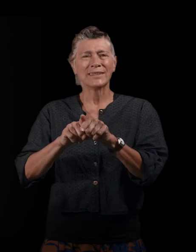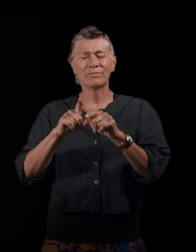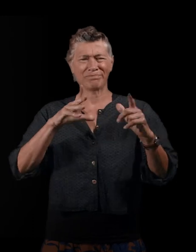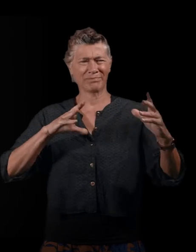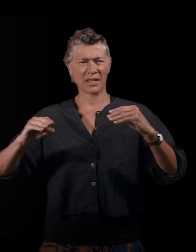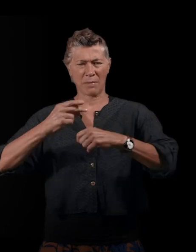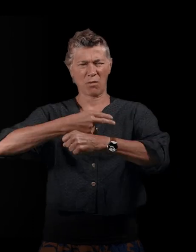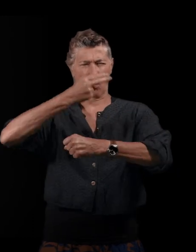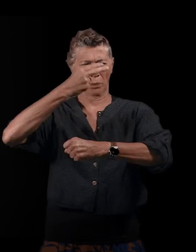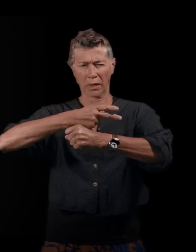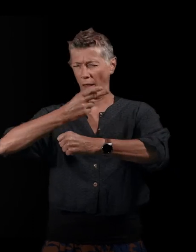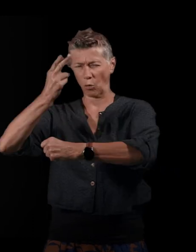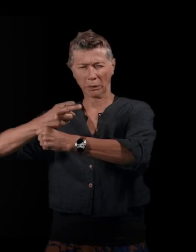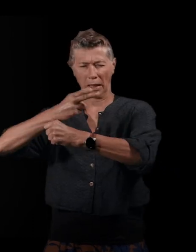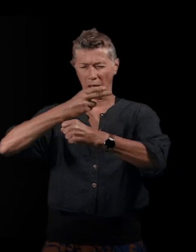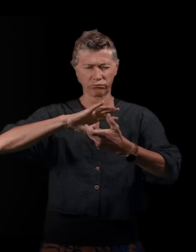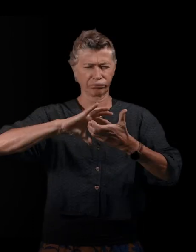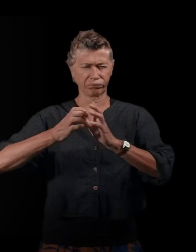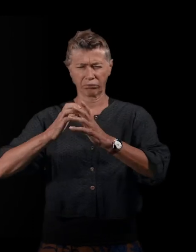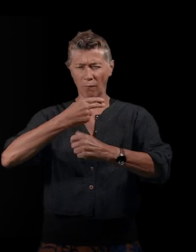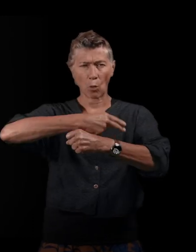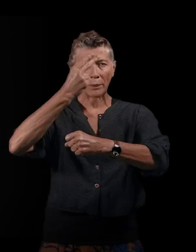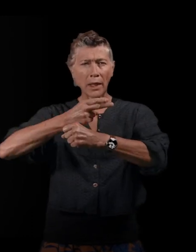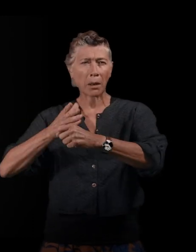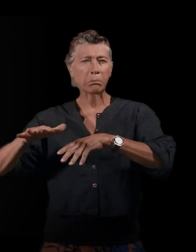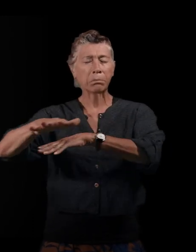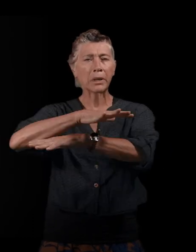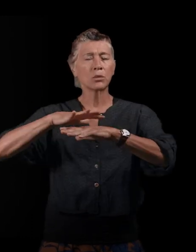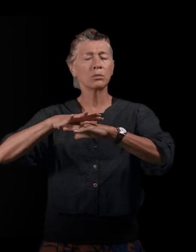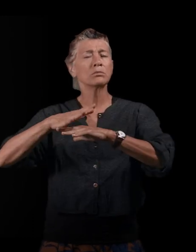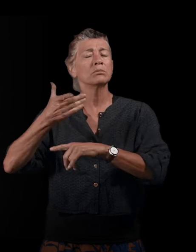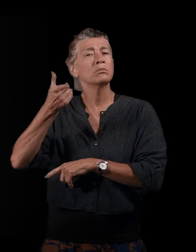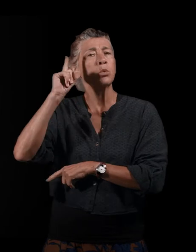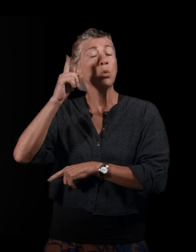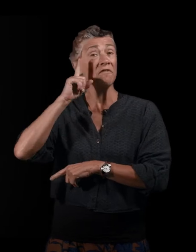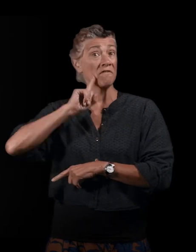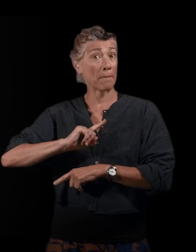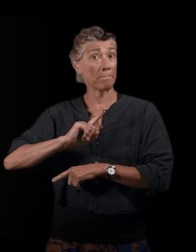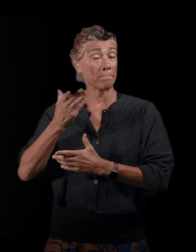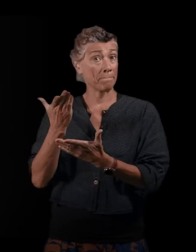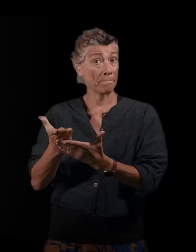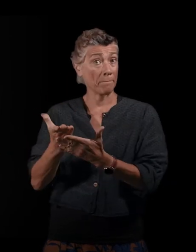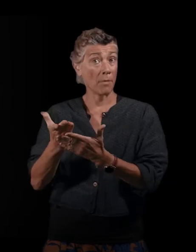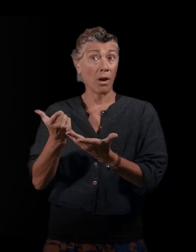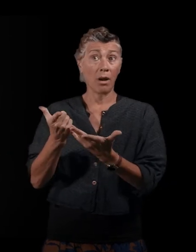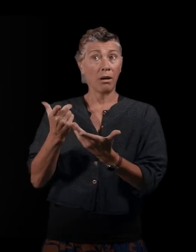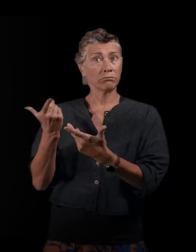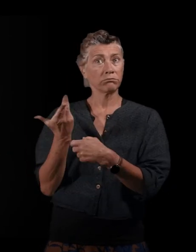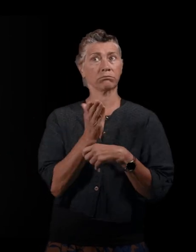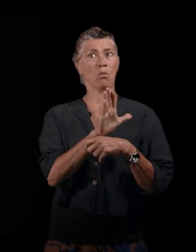densifie, qui se complexifie, etc. Pourquoi les femmes ont acquis une visibilité dans les recherches